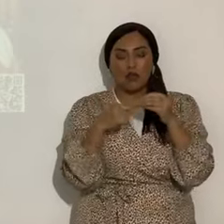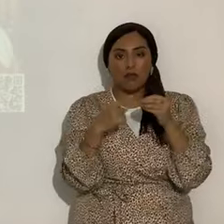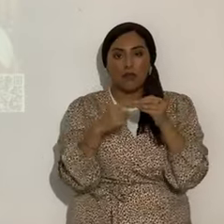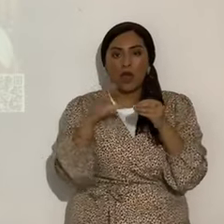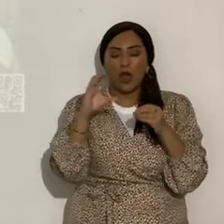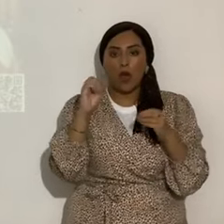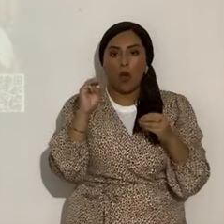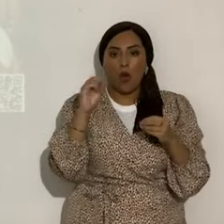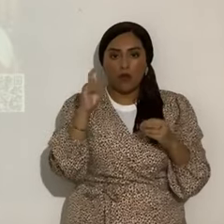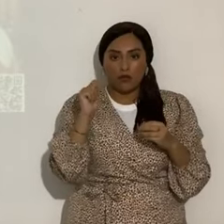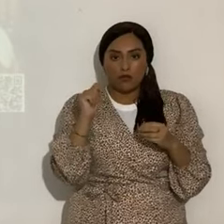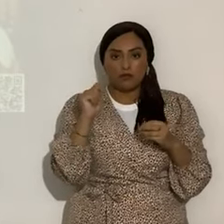tal.